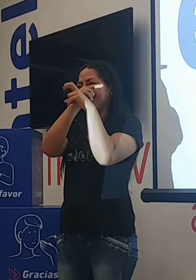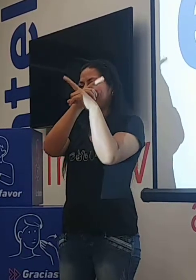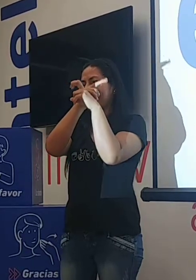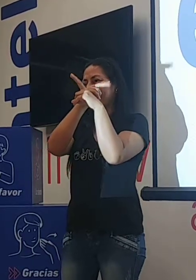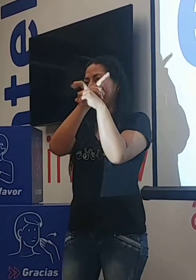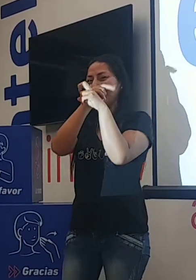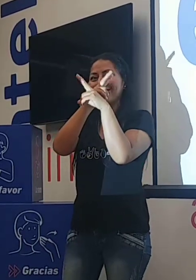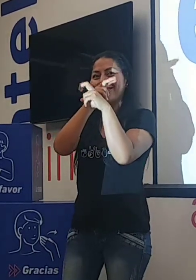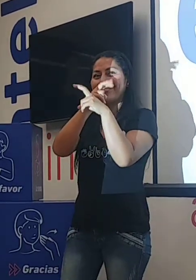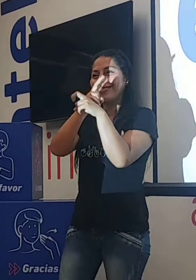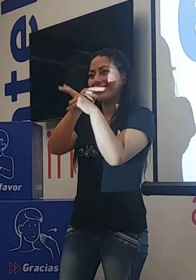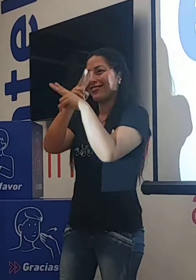Las orejas